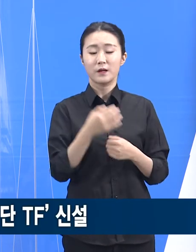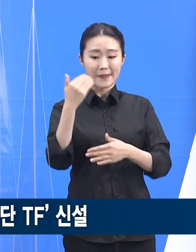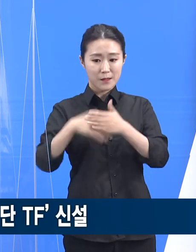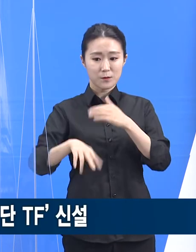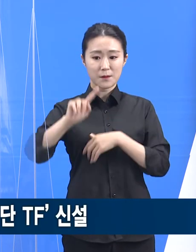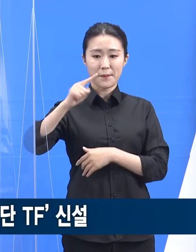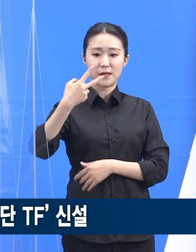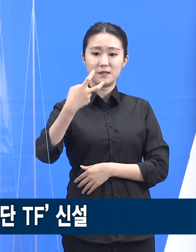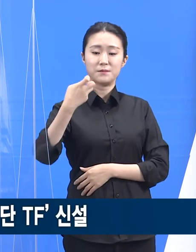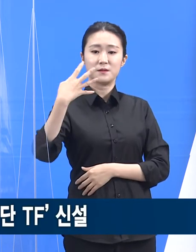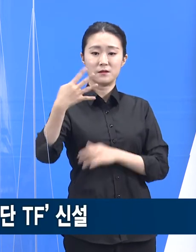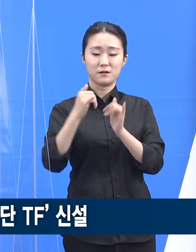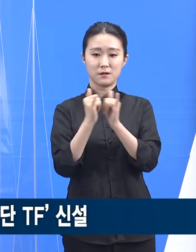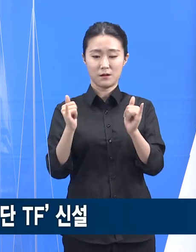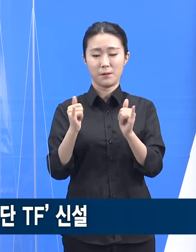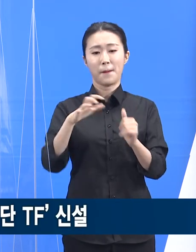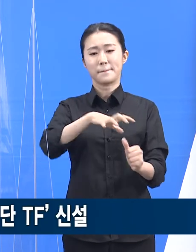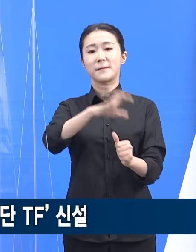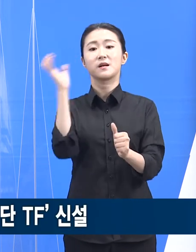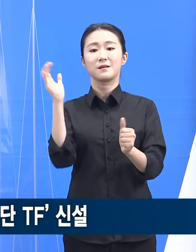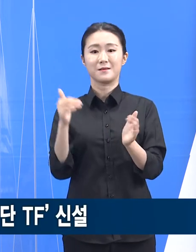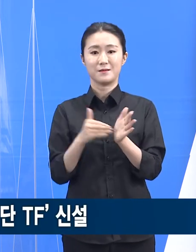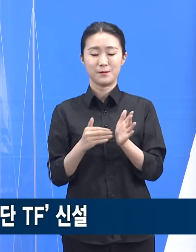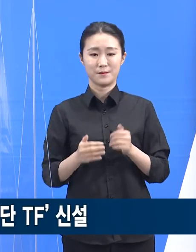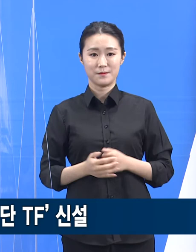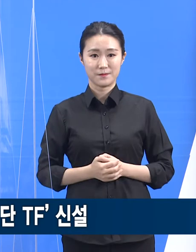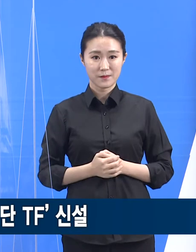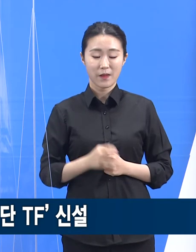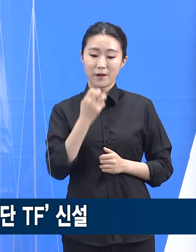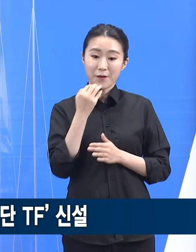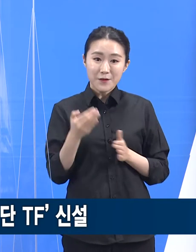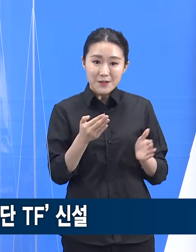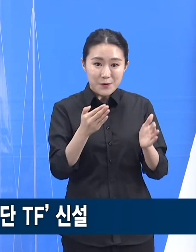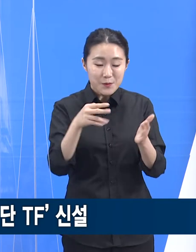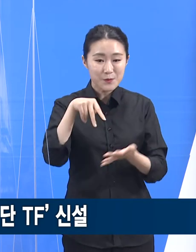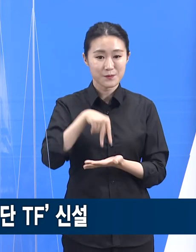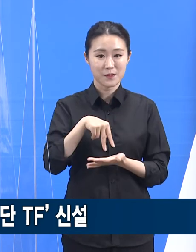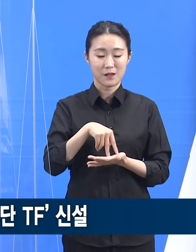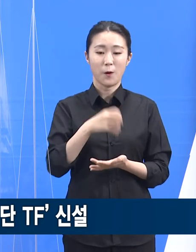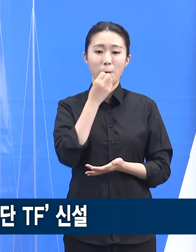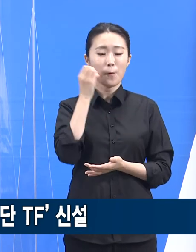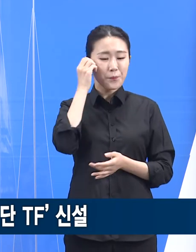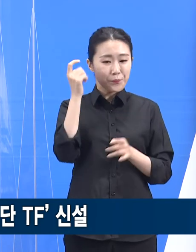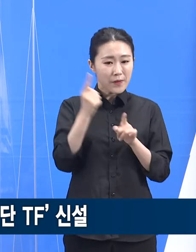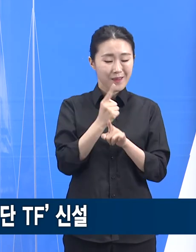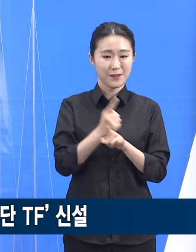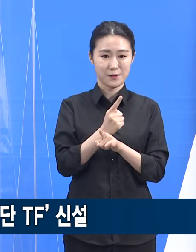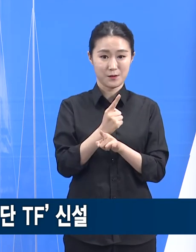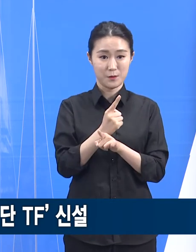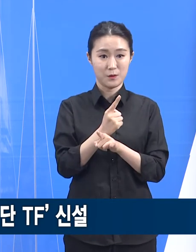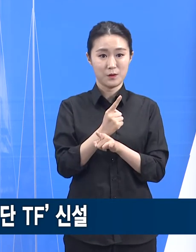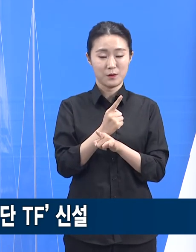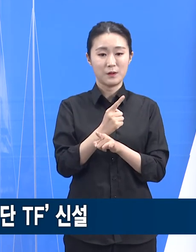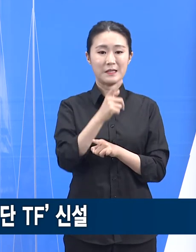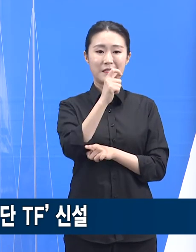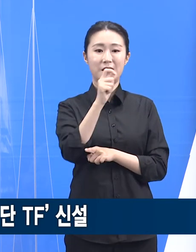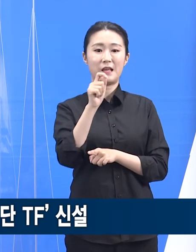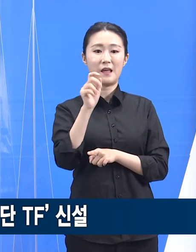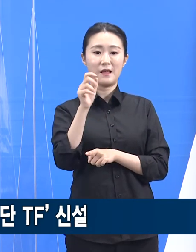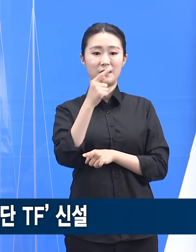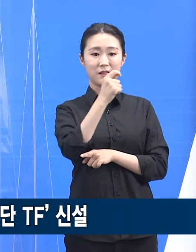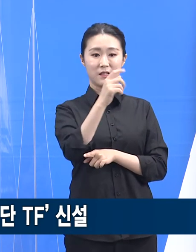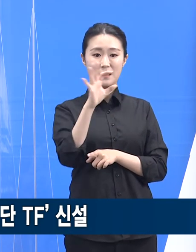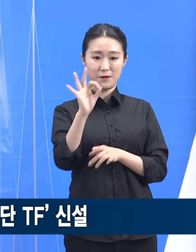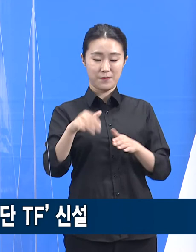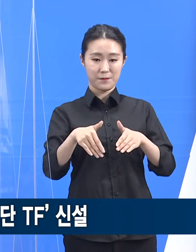경기도는 확진자 흡정에 대비하기 위하여 홈케어 운영단 TF를 신설하였습니다. 임성간 경기도의료원